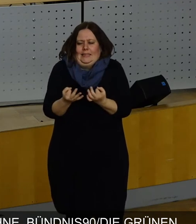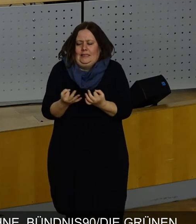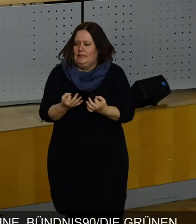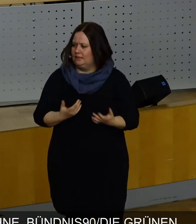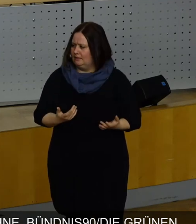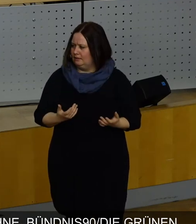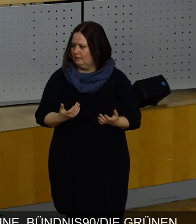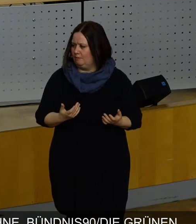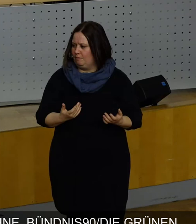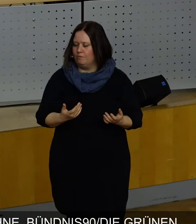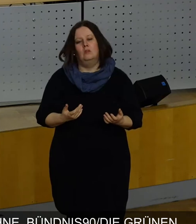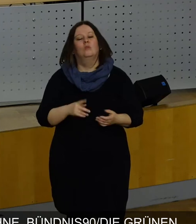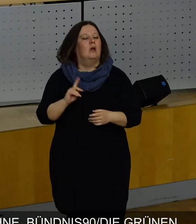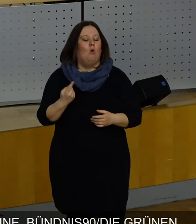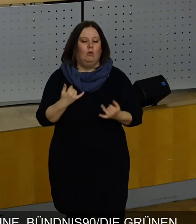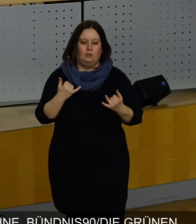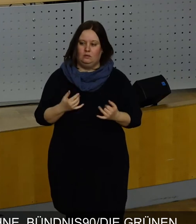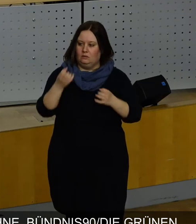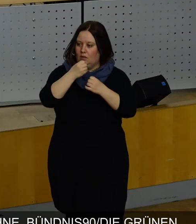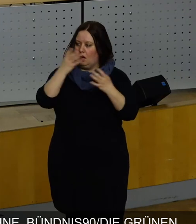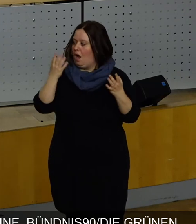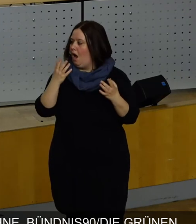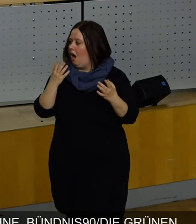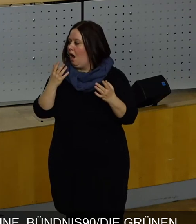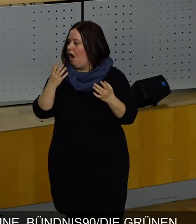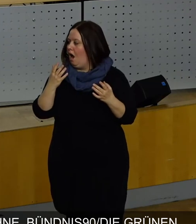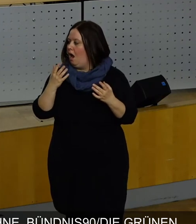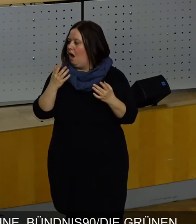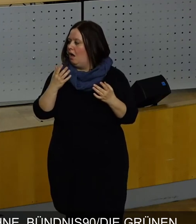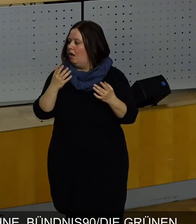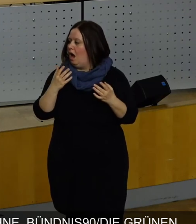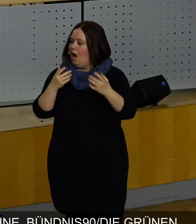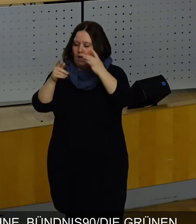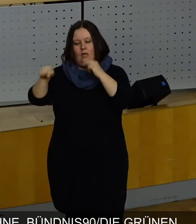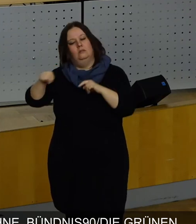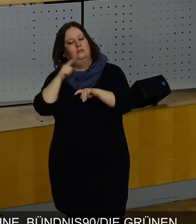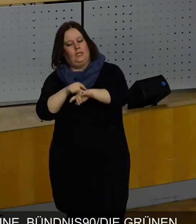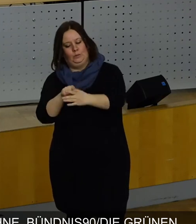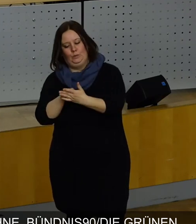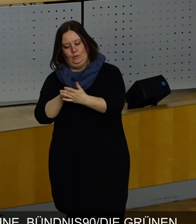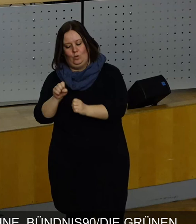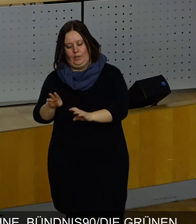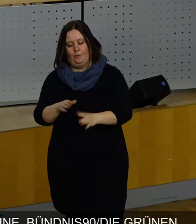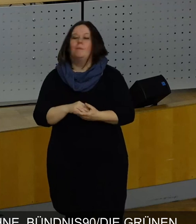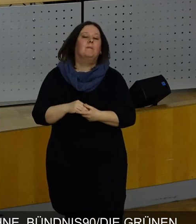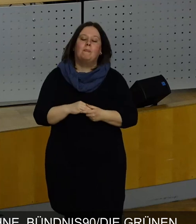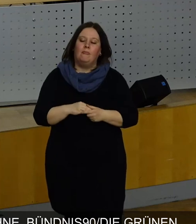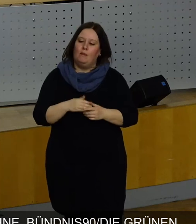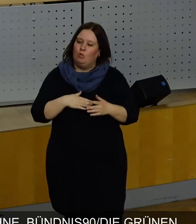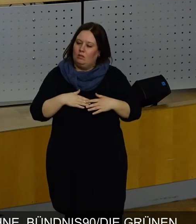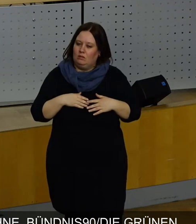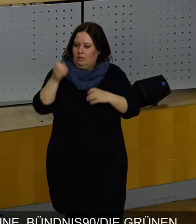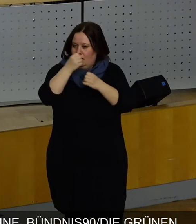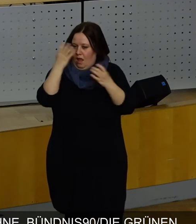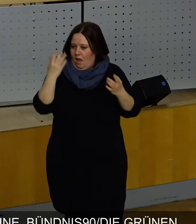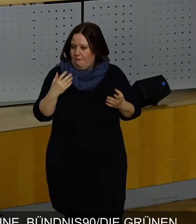passiert. Und es ist mir jetzt klar, ich habe irgendwie doch da, also hier, ach hier zeigt es mir an, okay. Es ist mir